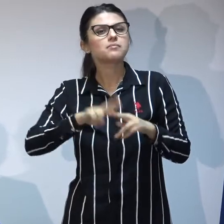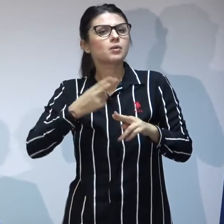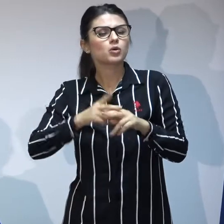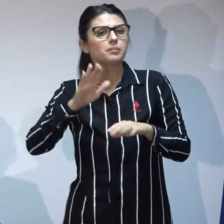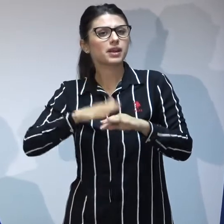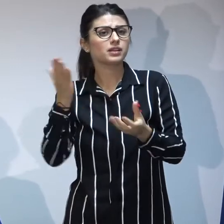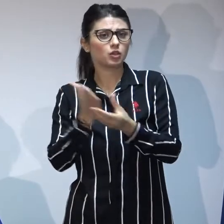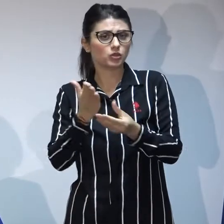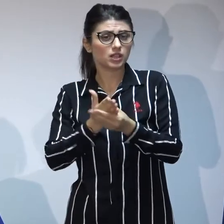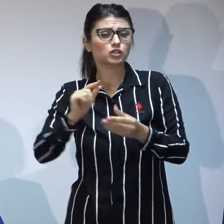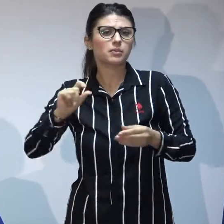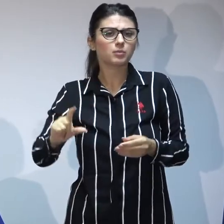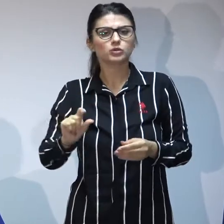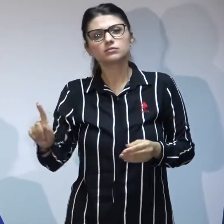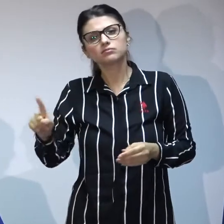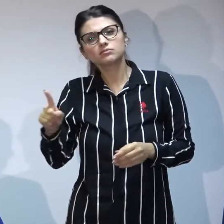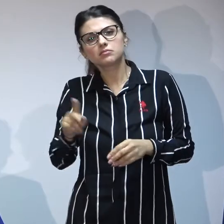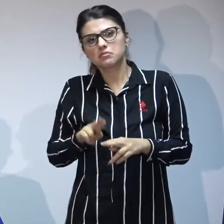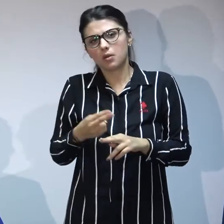și mai puțin pe copii.